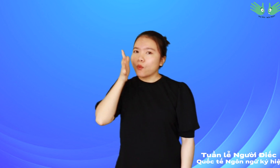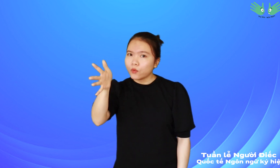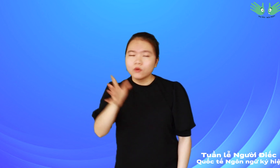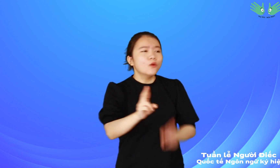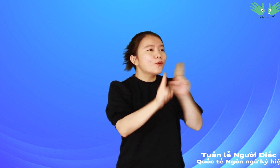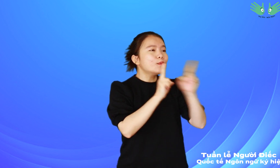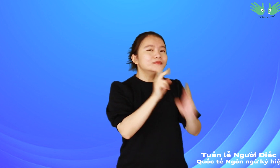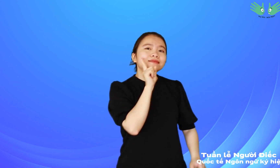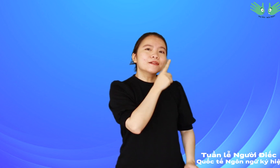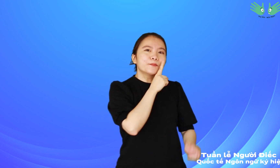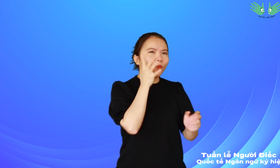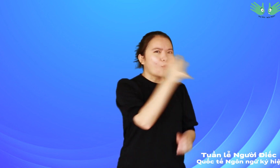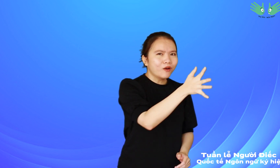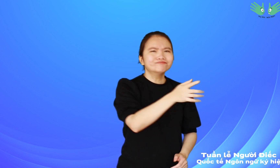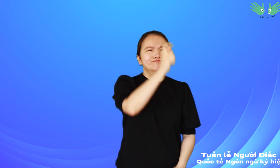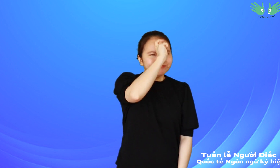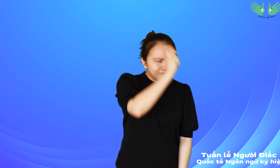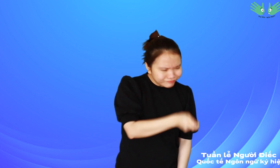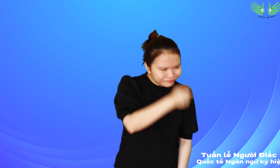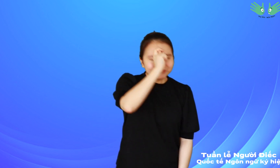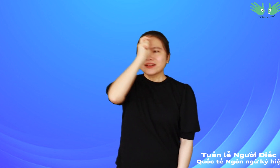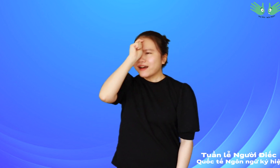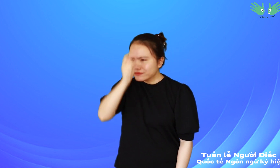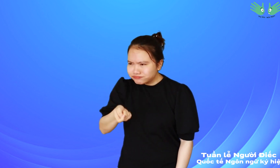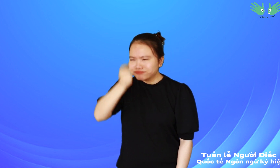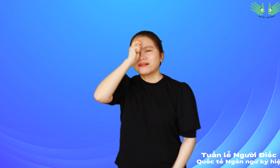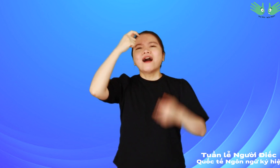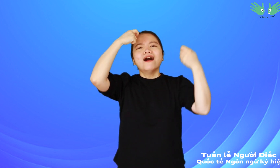Người Đức có ngôn ngữ ký hiệu Hãy tôn trọng sự khác biệt và đa dạng này